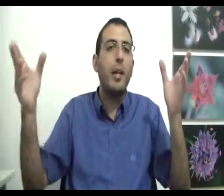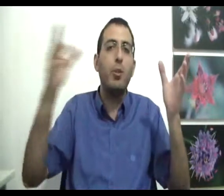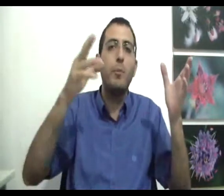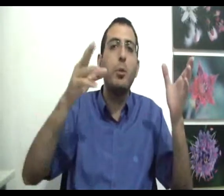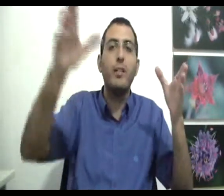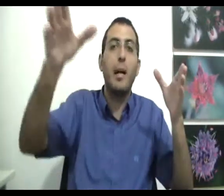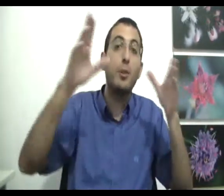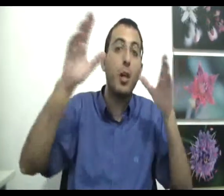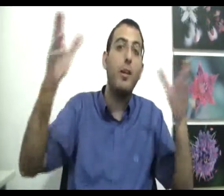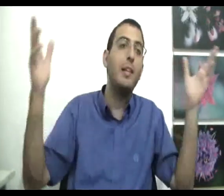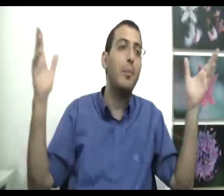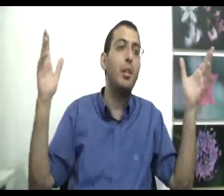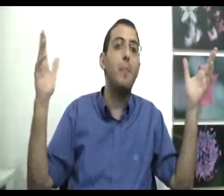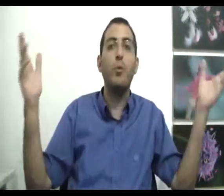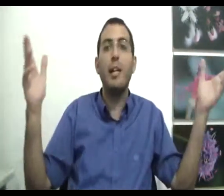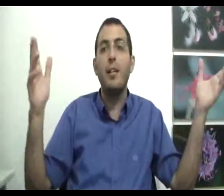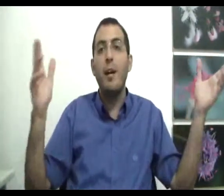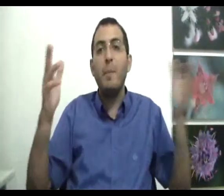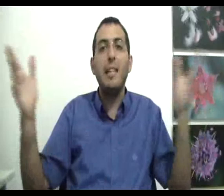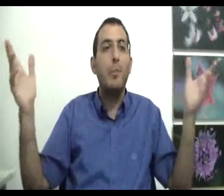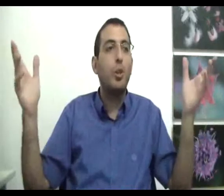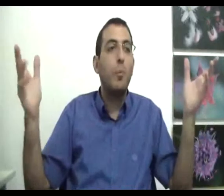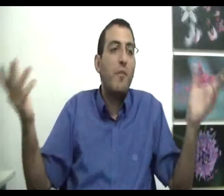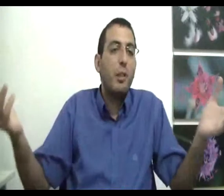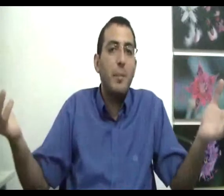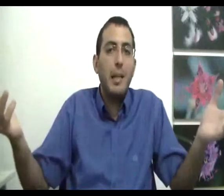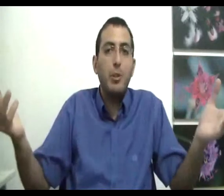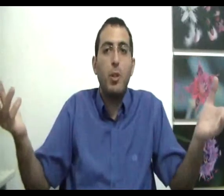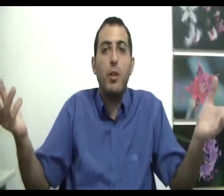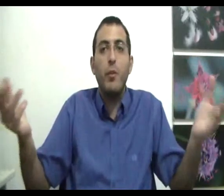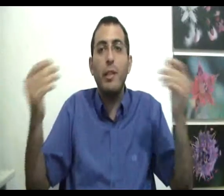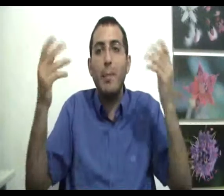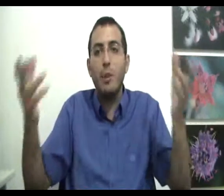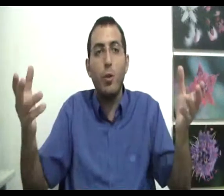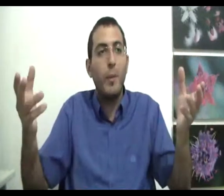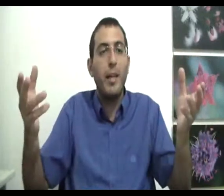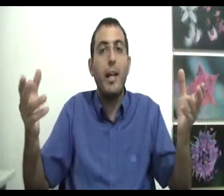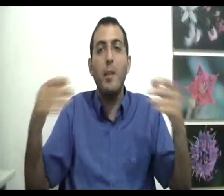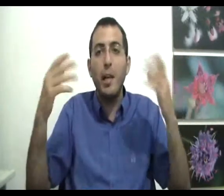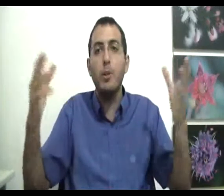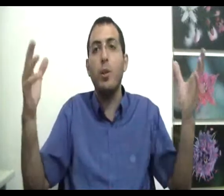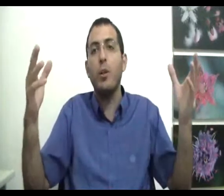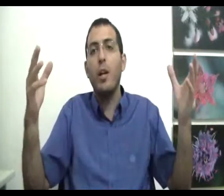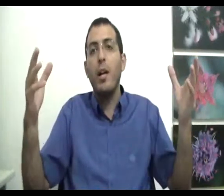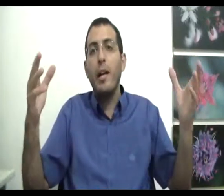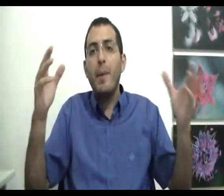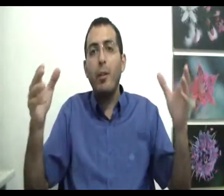הוא יגיד לו מי אחר זה אבא שלך אוקיי זה אבא שלי, מה הוא יודע? מי זה אבא שלו? מה הוא יודע מי זה אבא שלו? אפילו את אבא שלו הוא לא מכיר, גם את אימא שלו אם אגיד siitä,